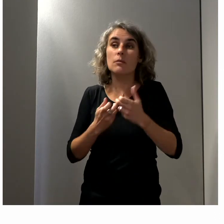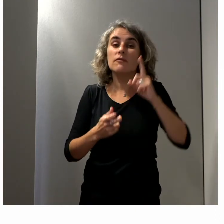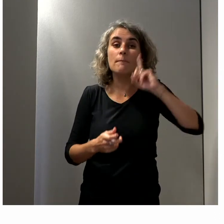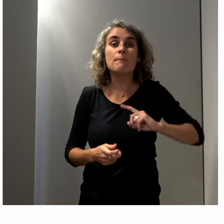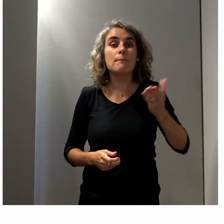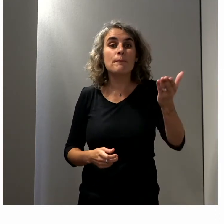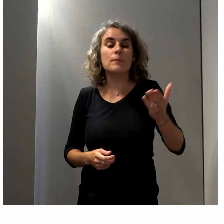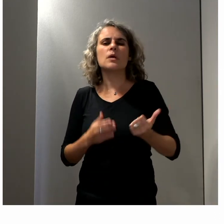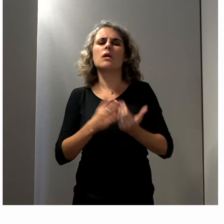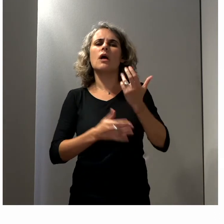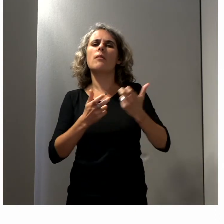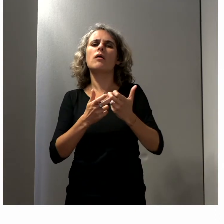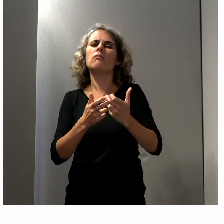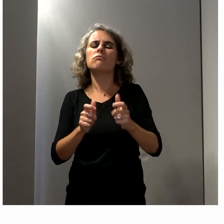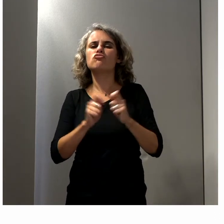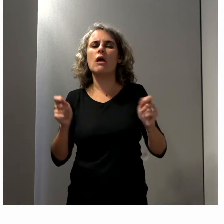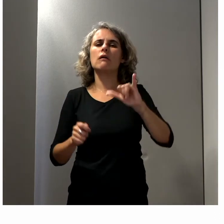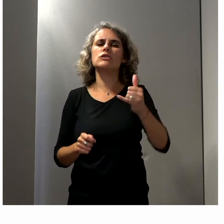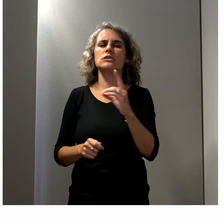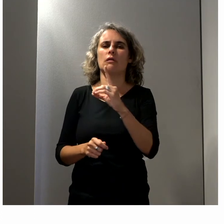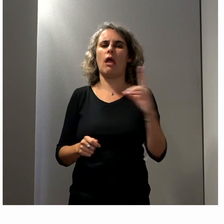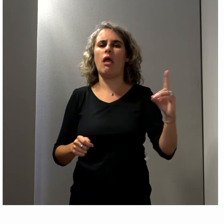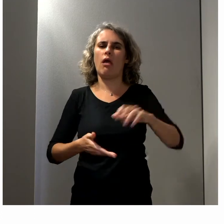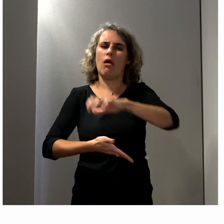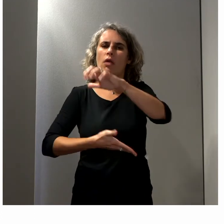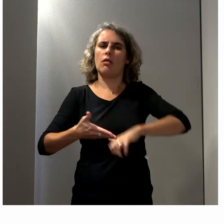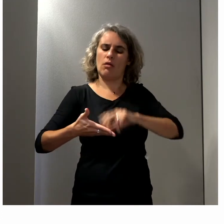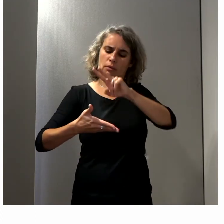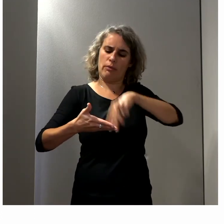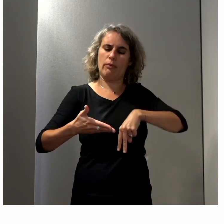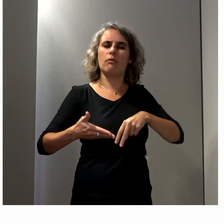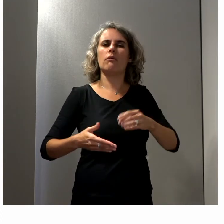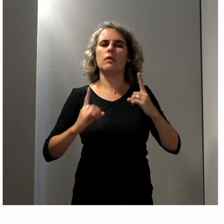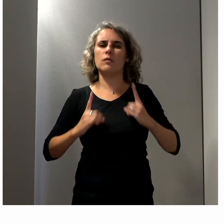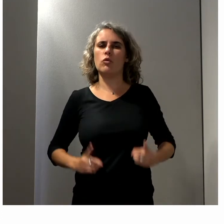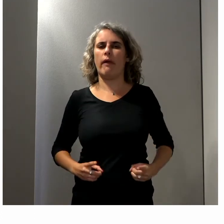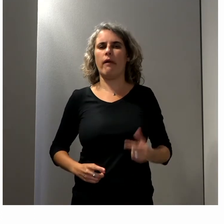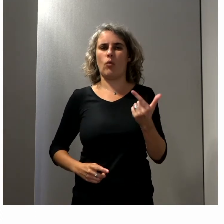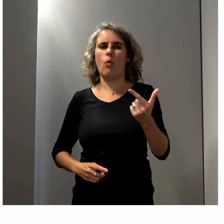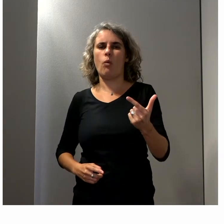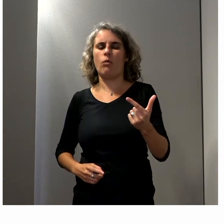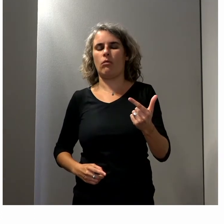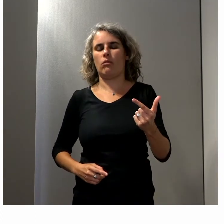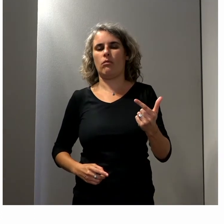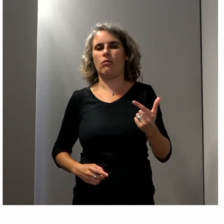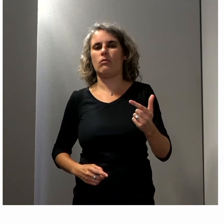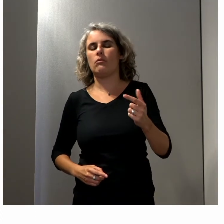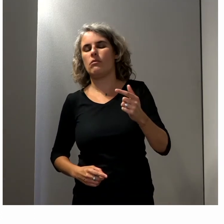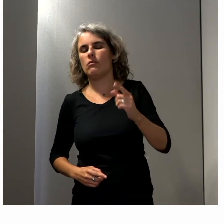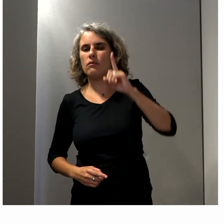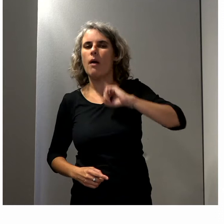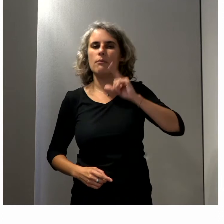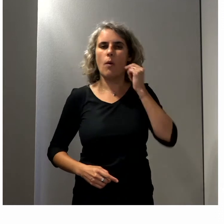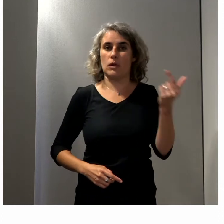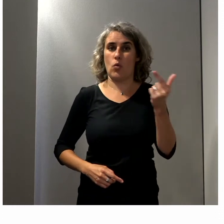Je disais ce matin une tribune dans le JDD de la députée Pauline Fortesat et du député européen Yannick Jadot qui